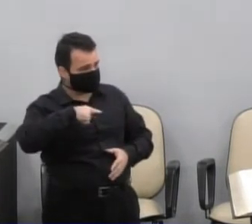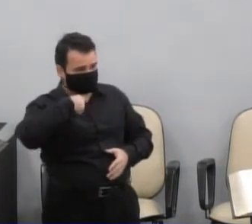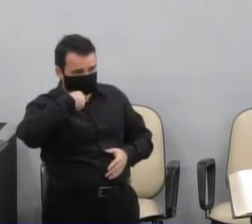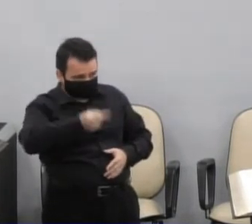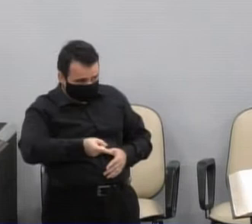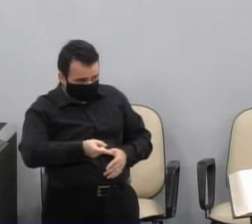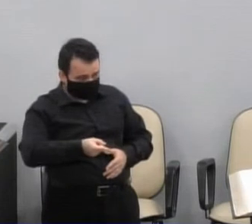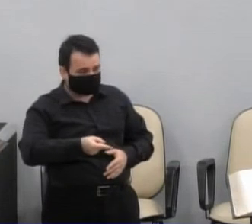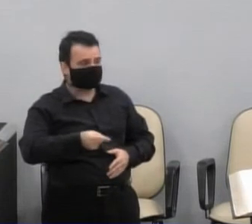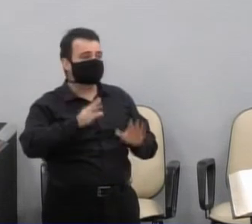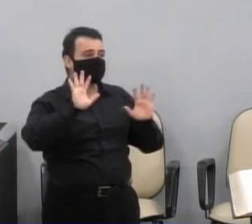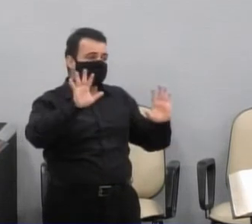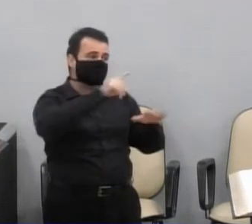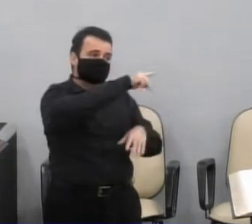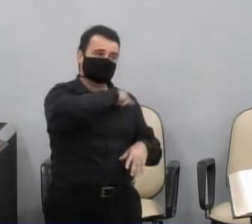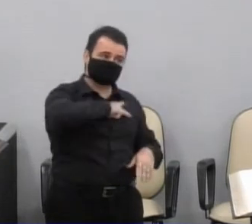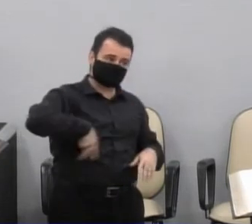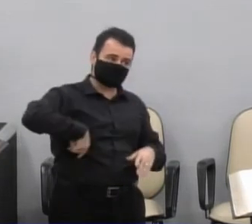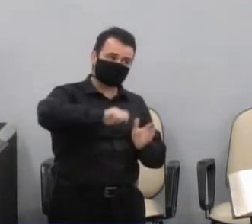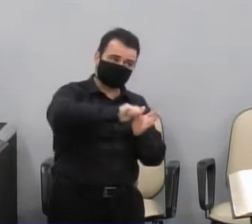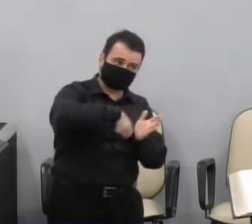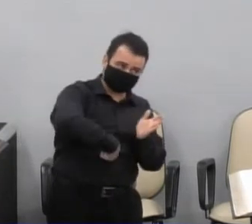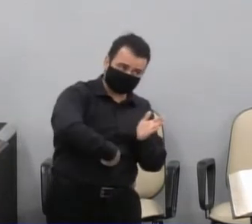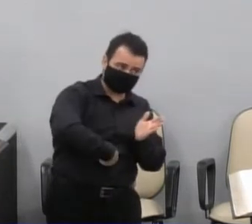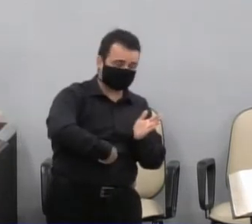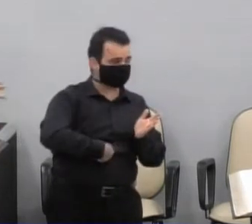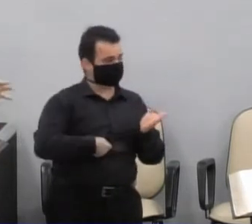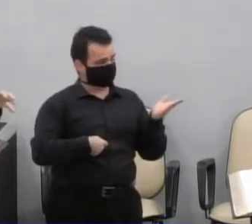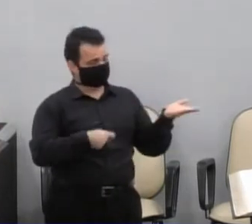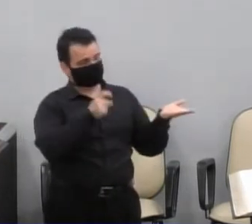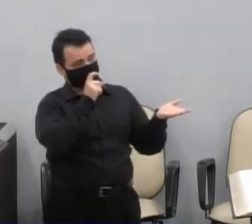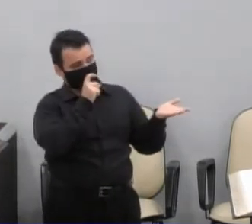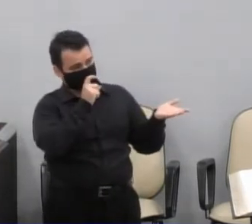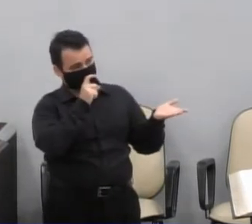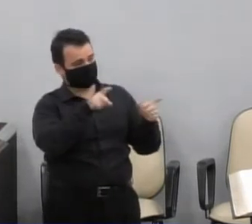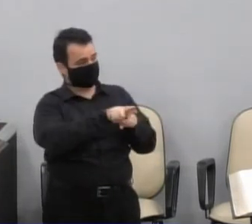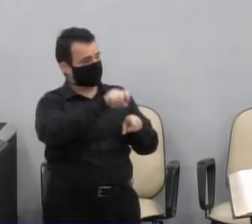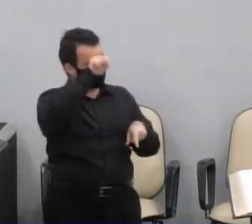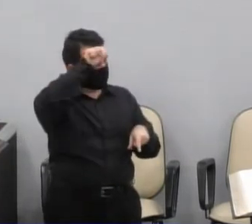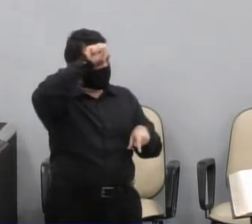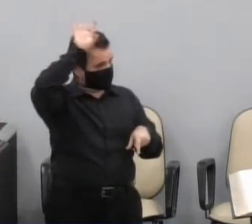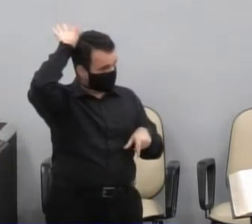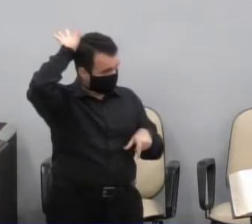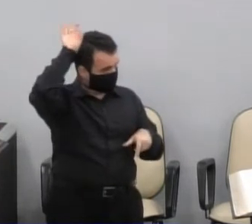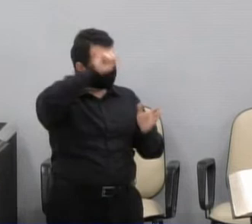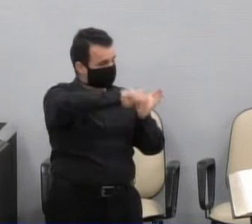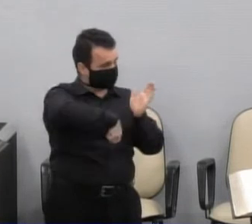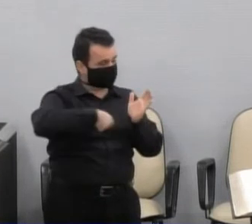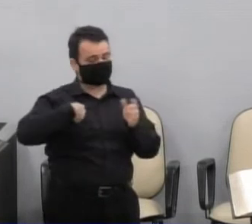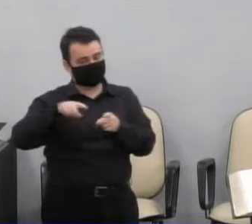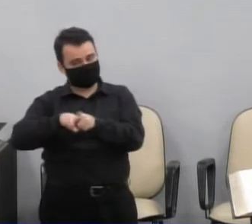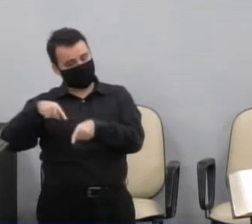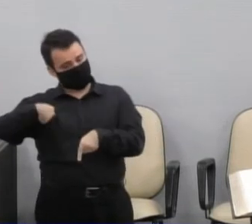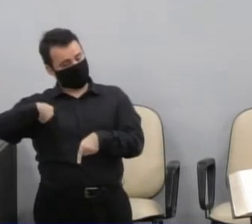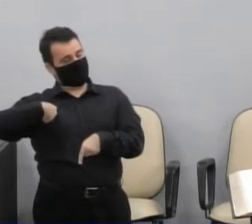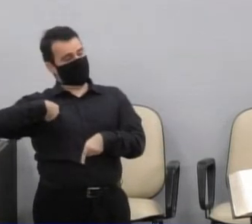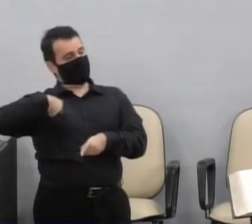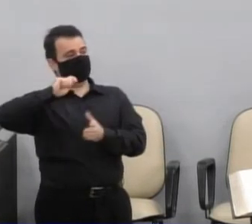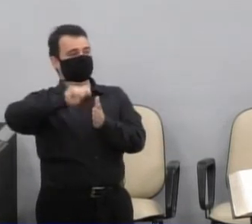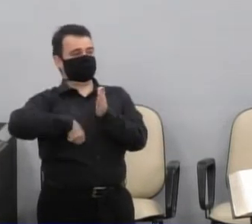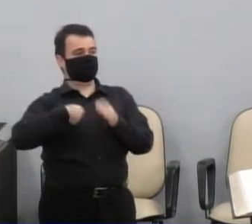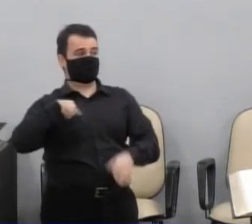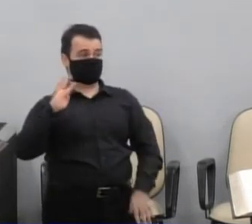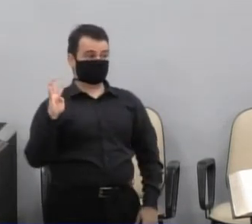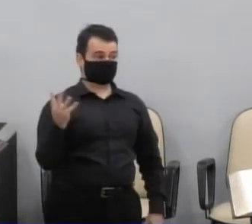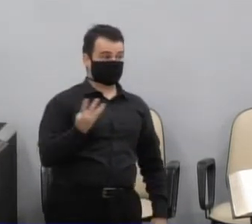assinatura do nosso presidente, o vereador Pedro Roberto, do vereador João Paulo Rilo, e a minha. E nós quatro,